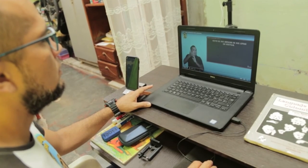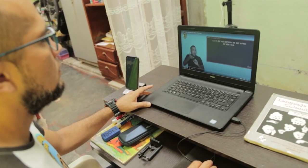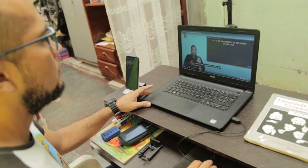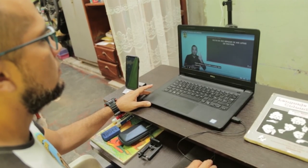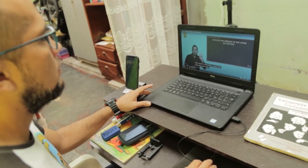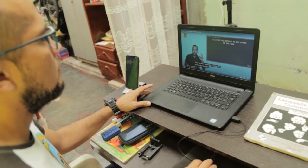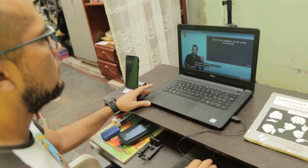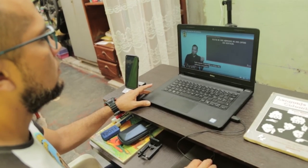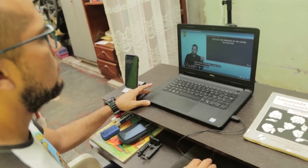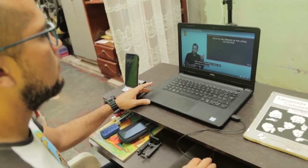inclusión.